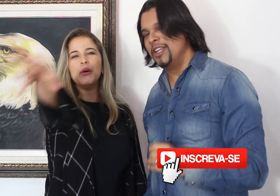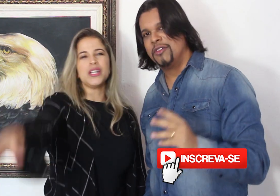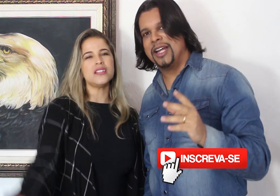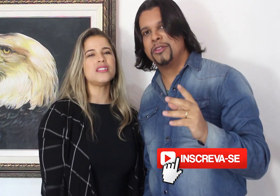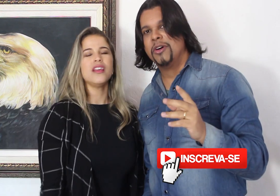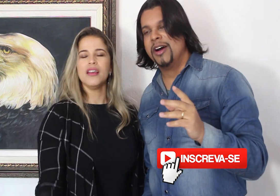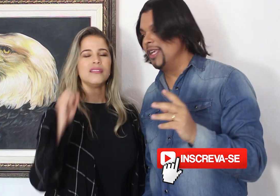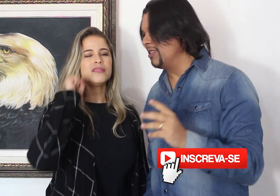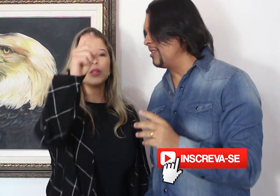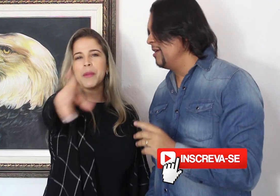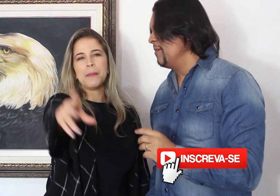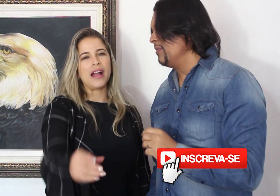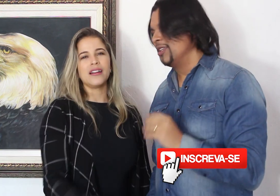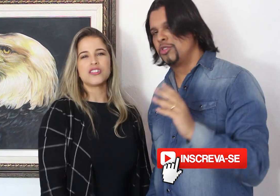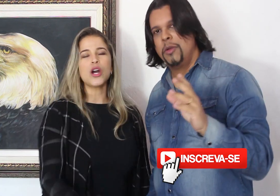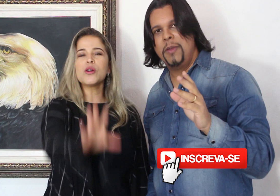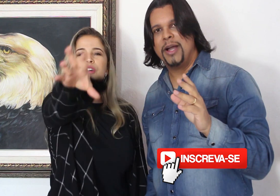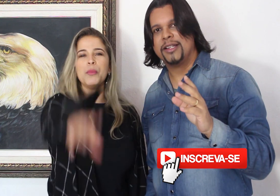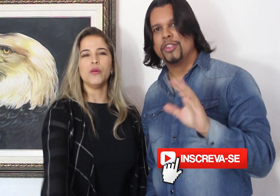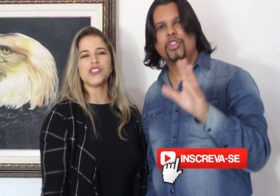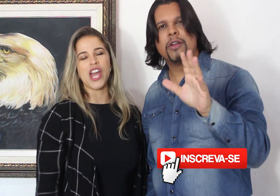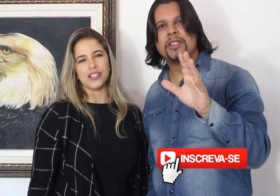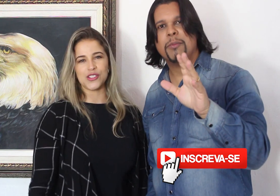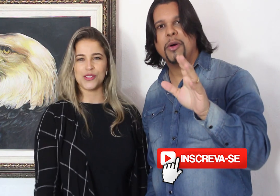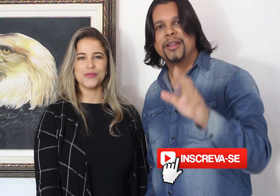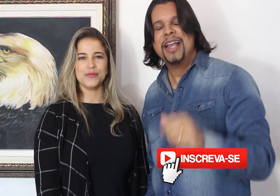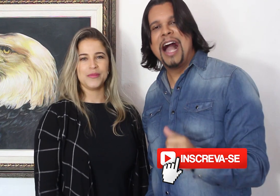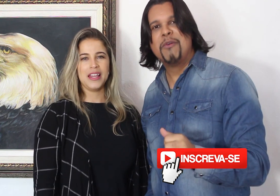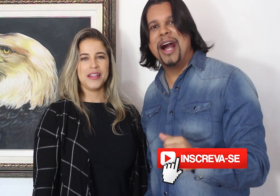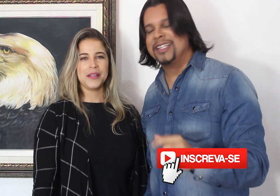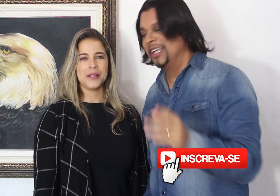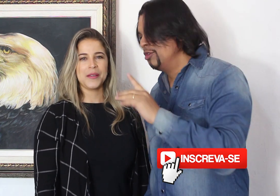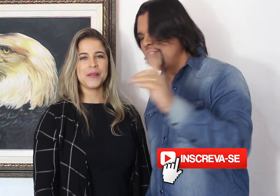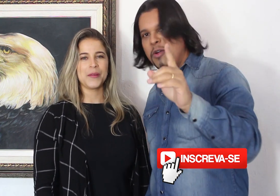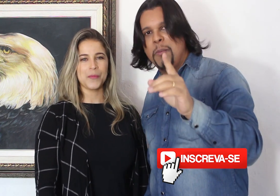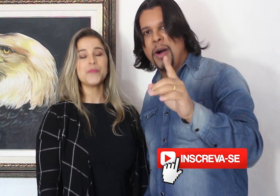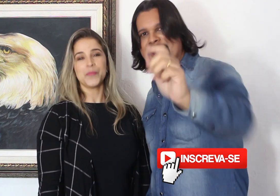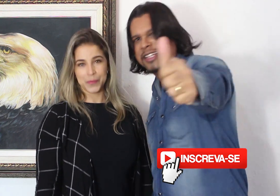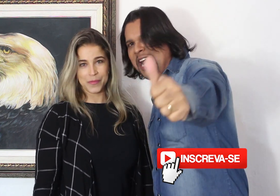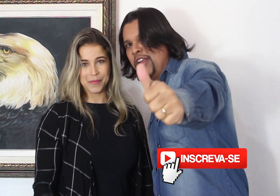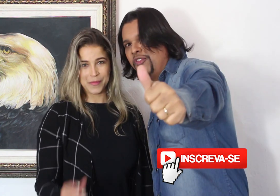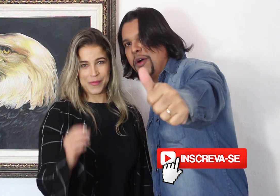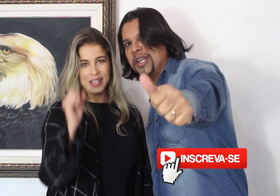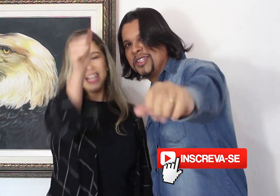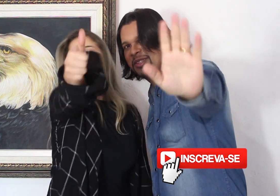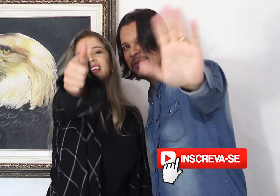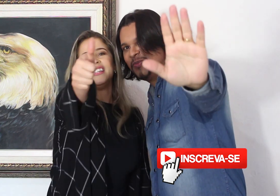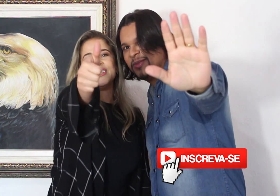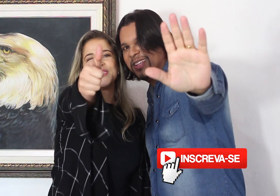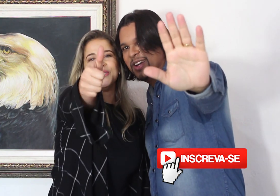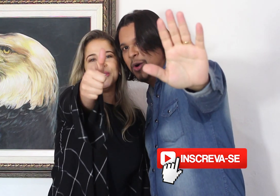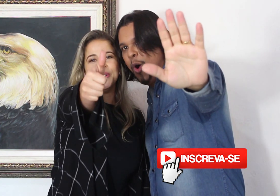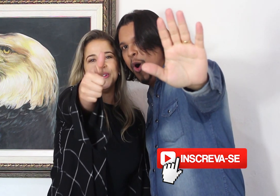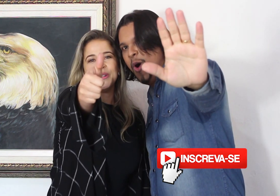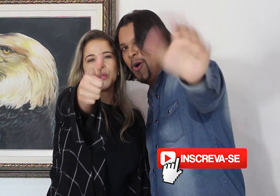inovadores super bacana super bacana só coisa boa aguardem nos acompanhem DN Filmes isso uhul